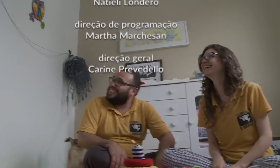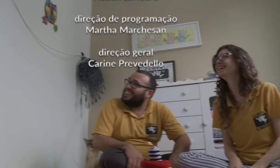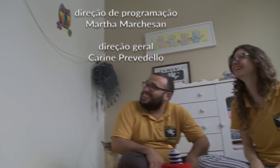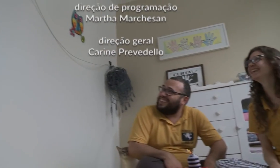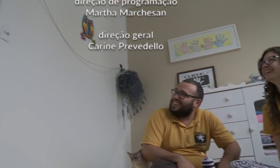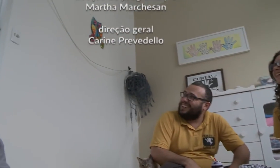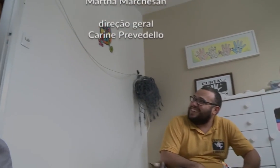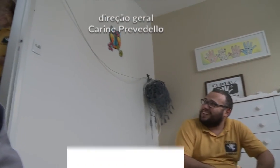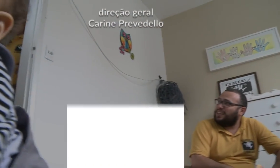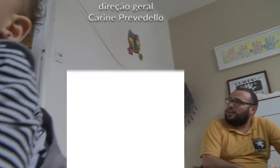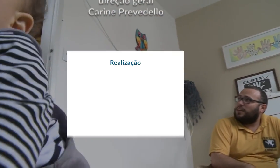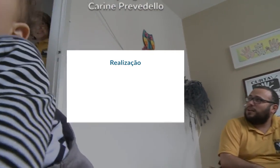Amém.